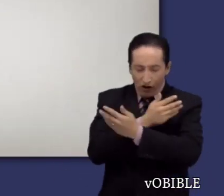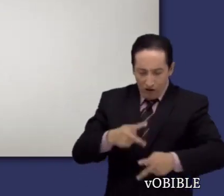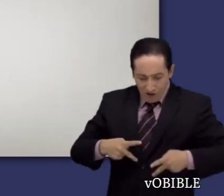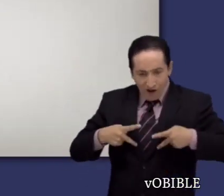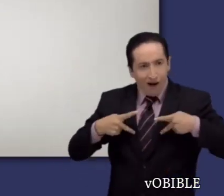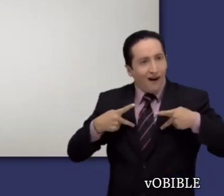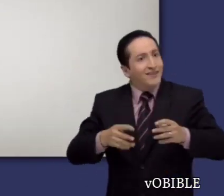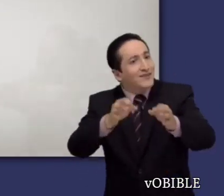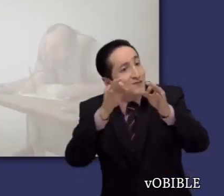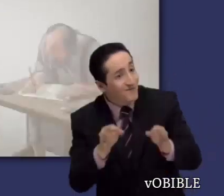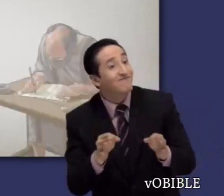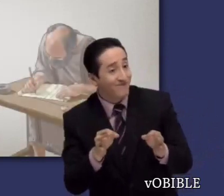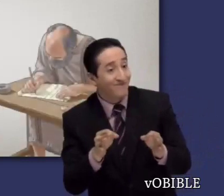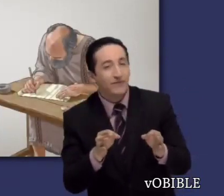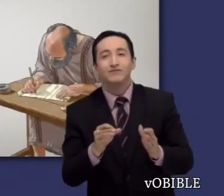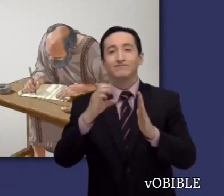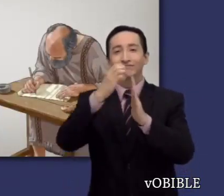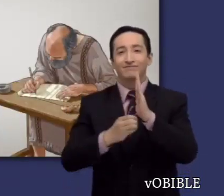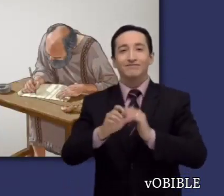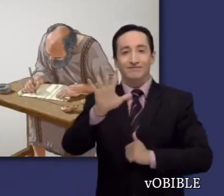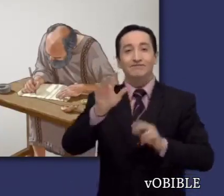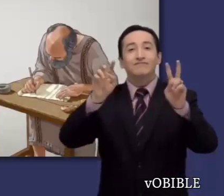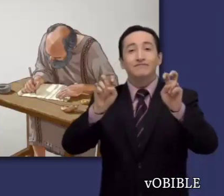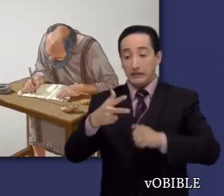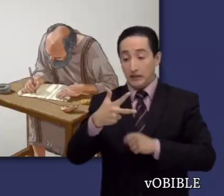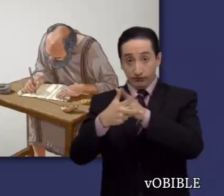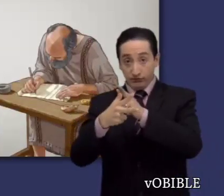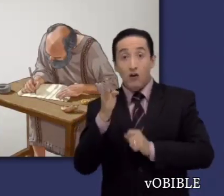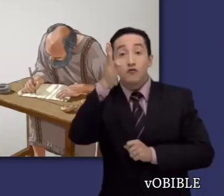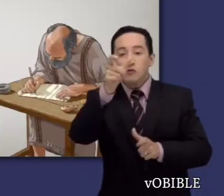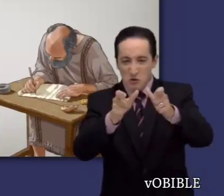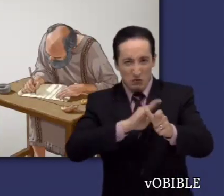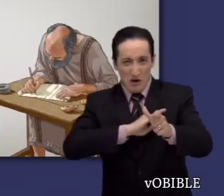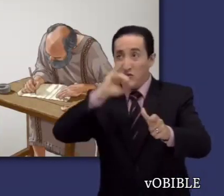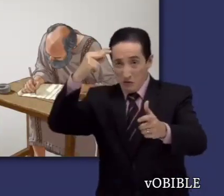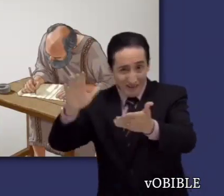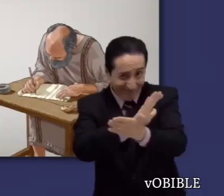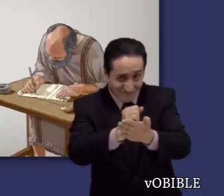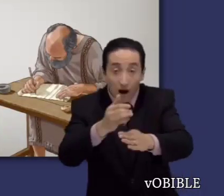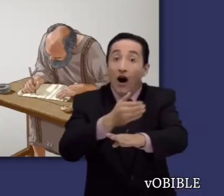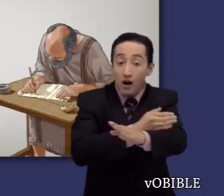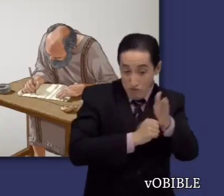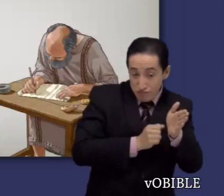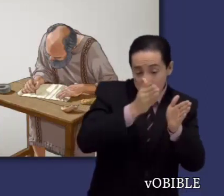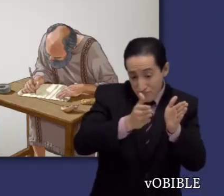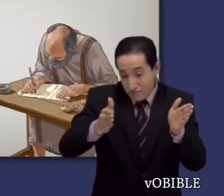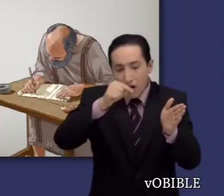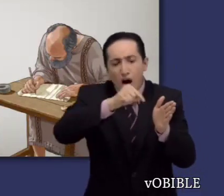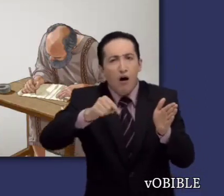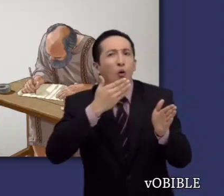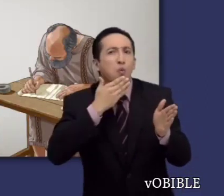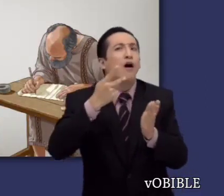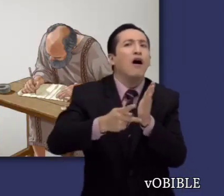En el capítulo 5, Pablo describe sucesos futuros que llevarán a la destrucción de los enemigos de Dios en el día de Jehová.